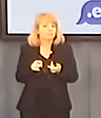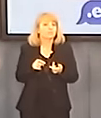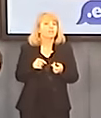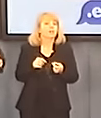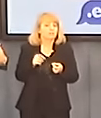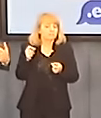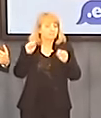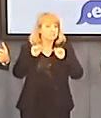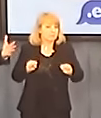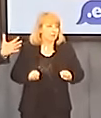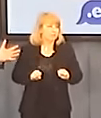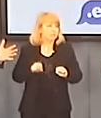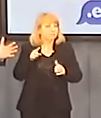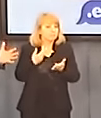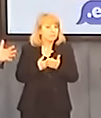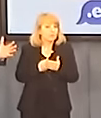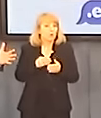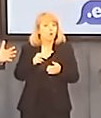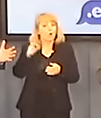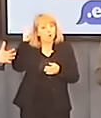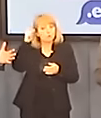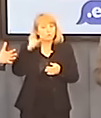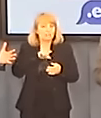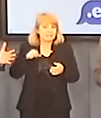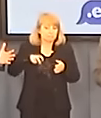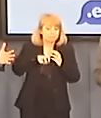domu, który sam się spłaca.